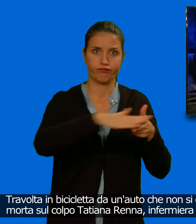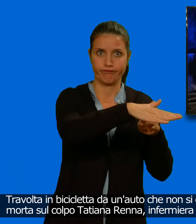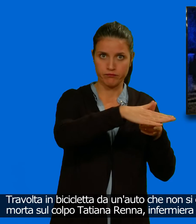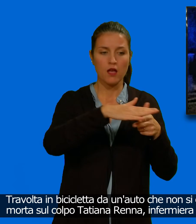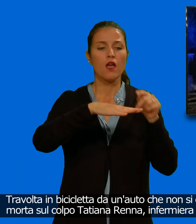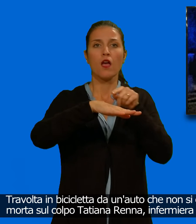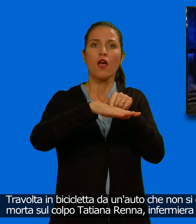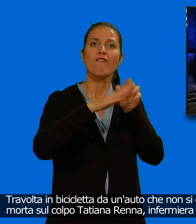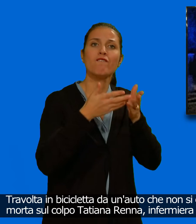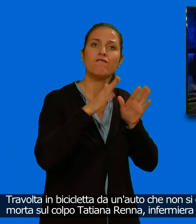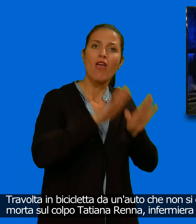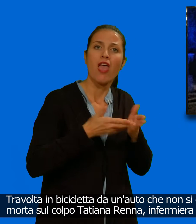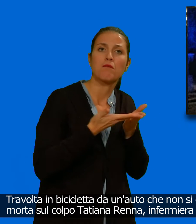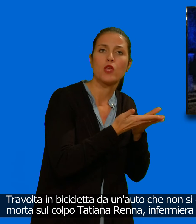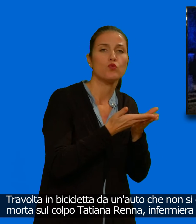È morta sul colpo Tatiana Renna,